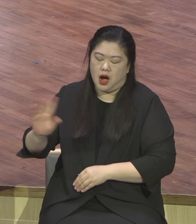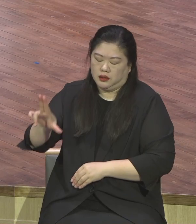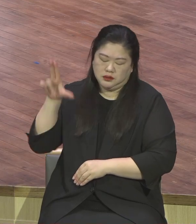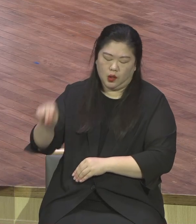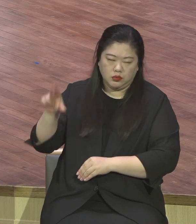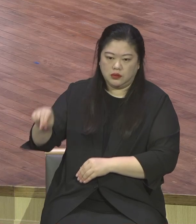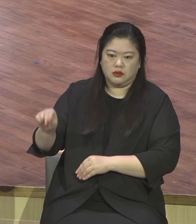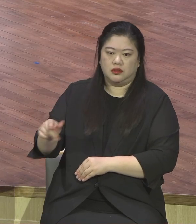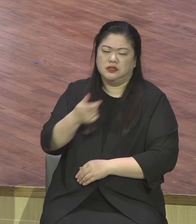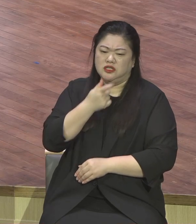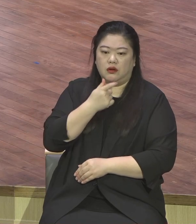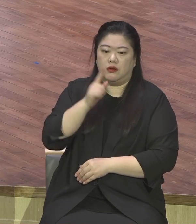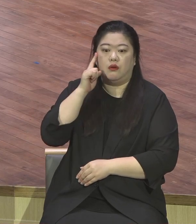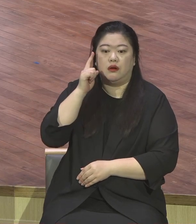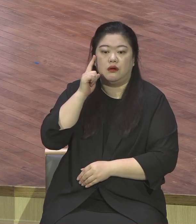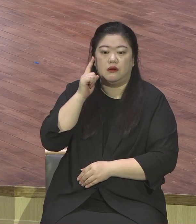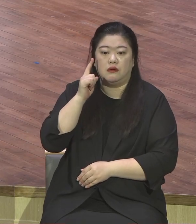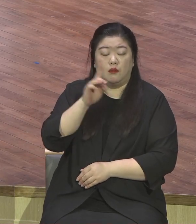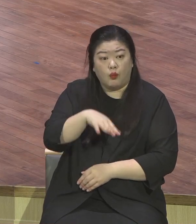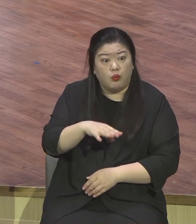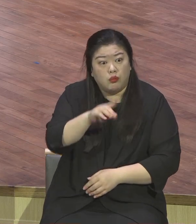그만큼 시달려 그 사람 답 달라고